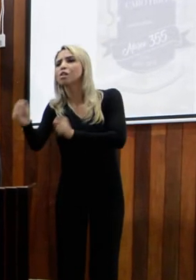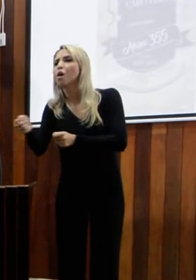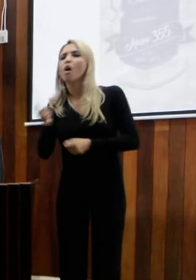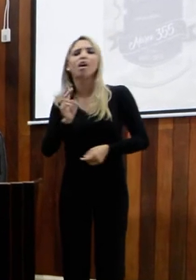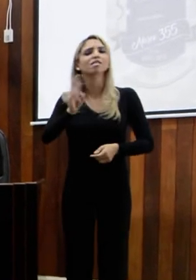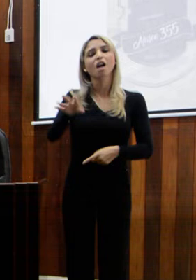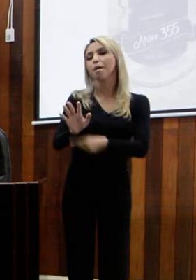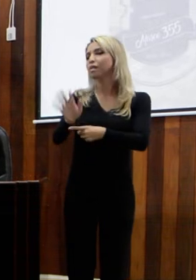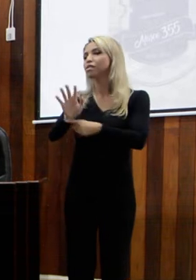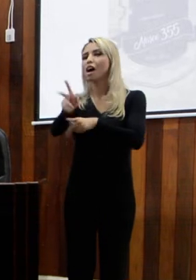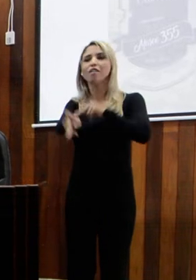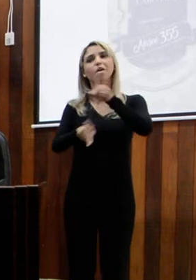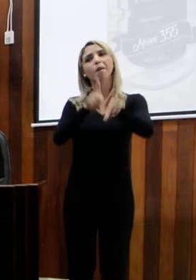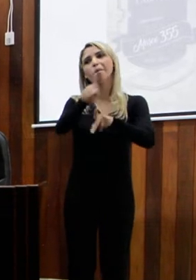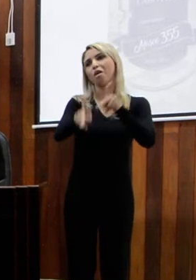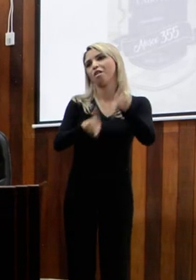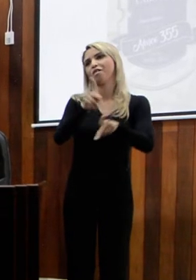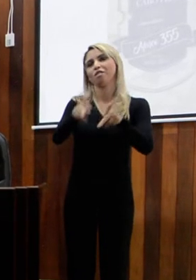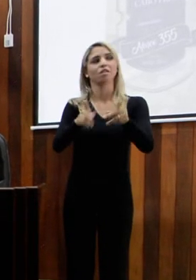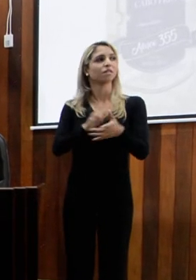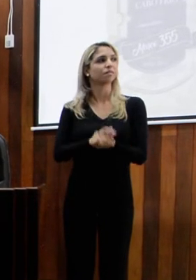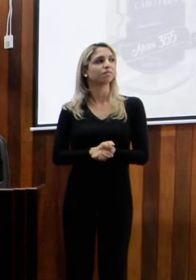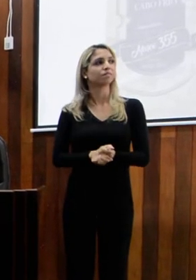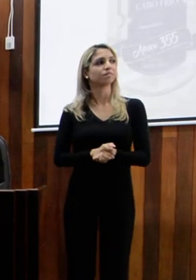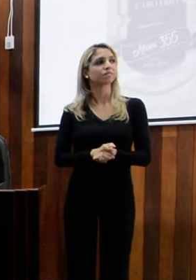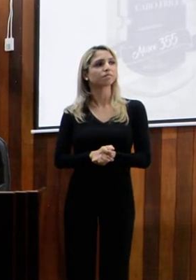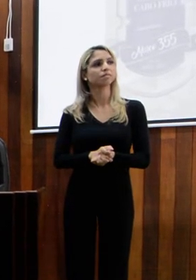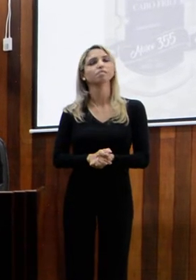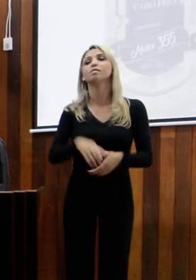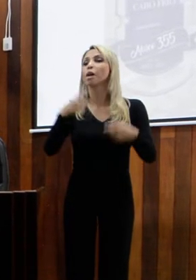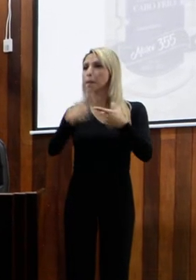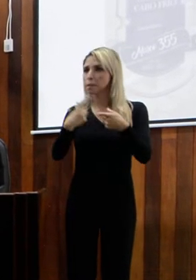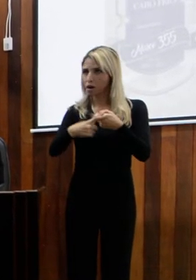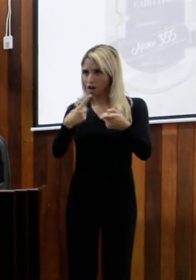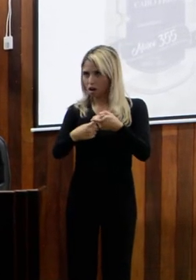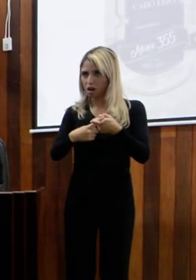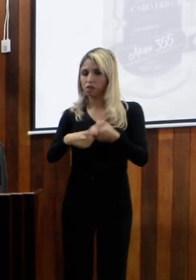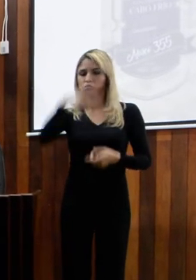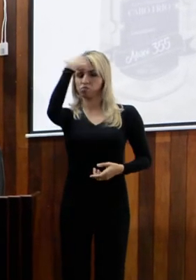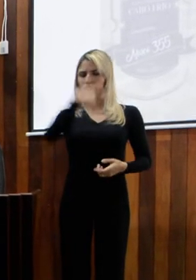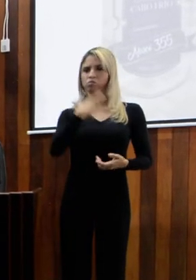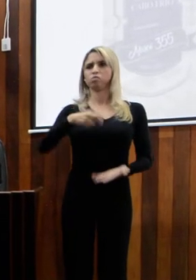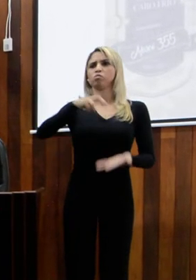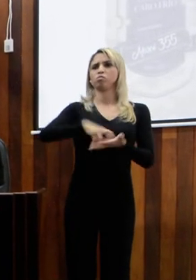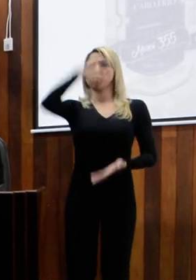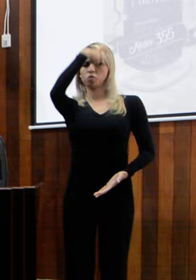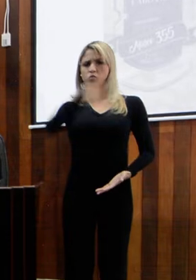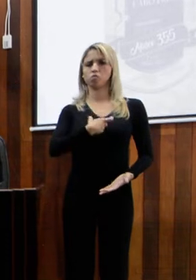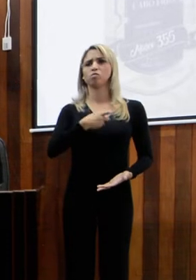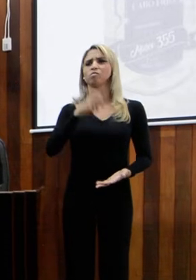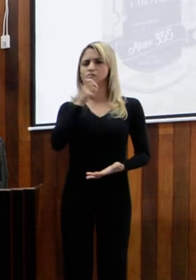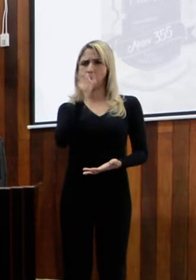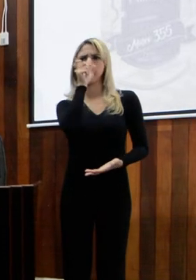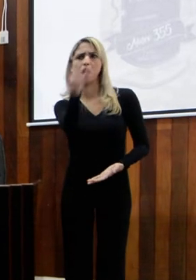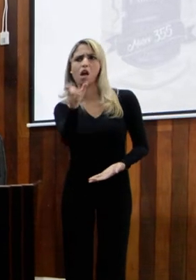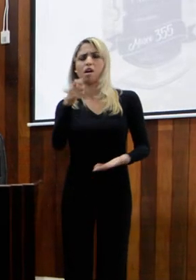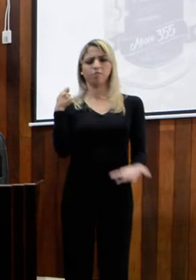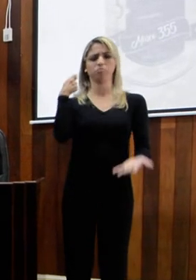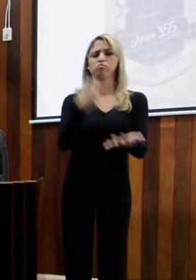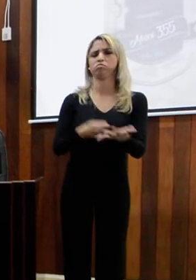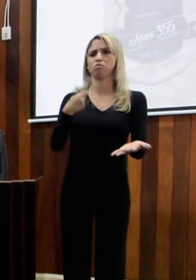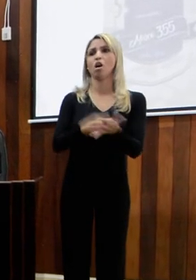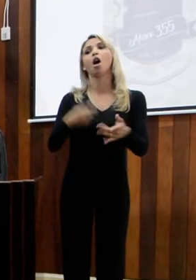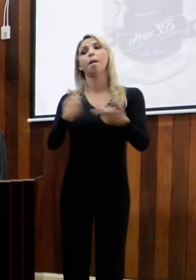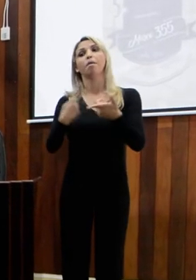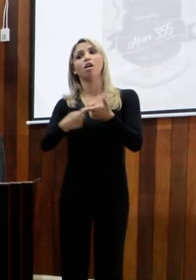Ele tinha, quando ele subia no plenário, ele era bem rígido, bem rígido, suas palavras, para poder